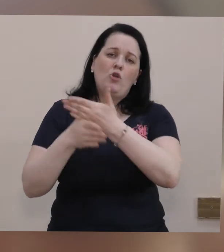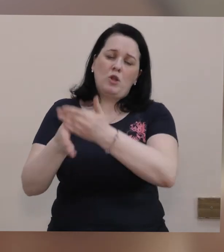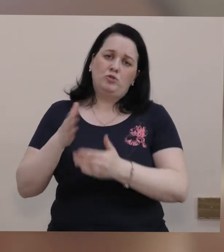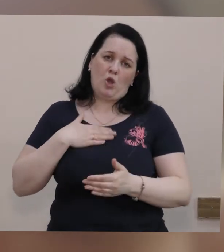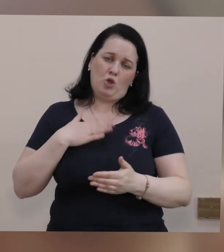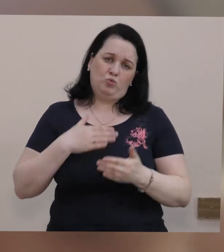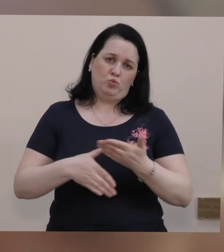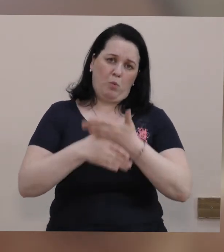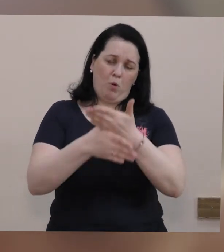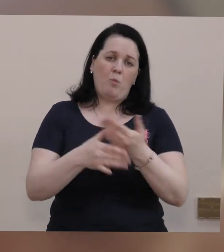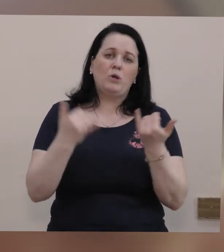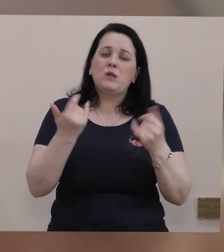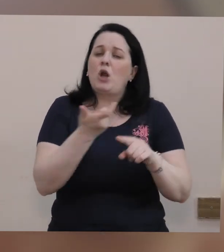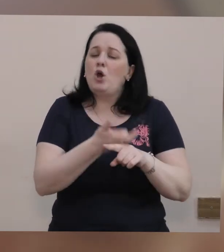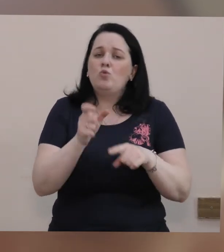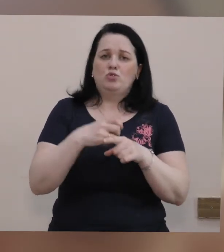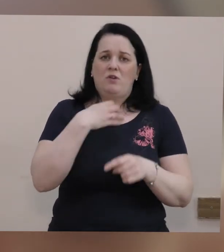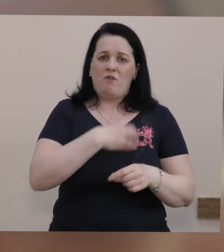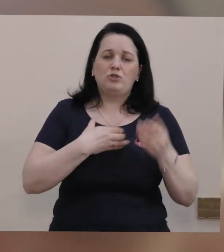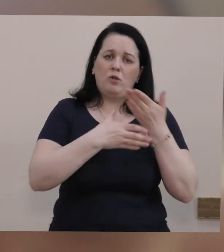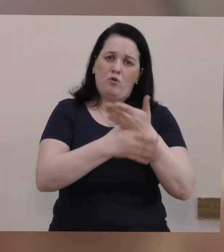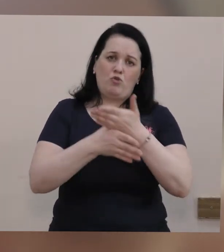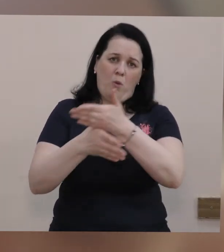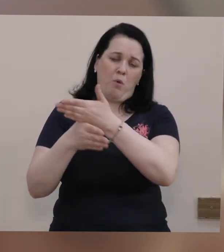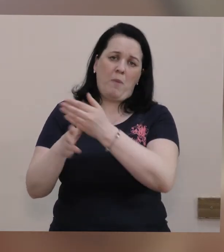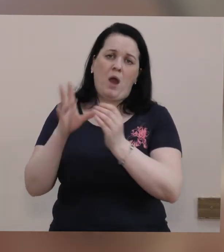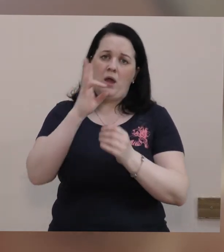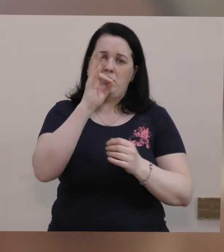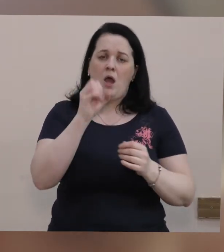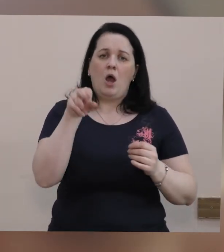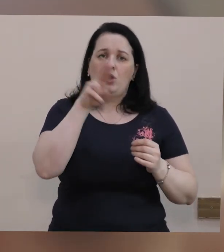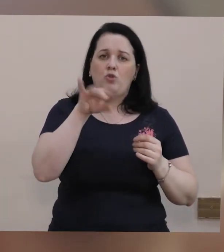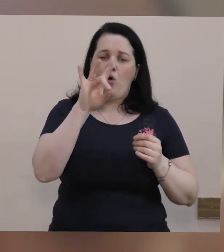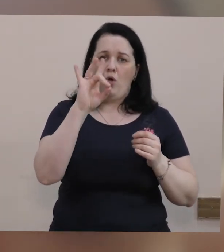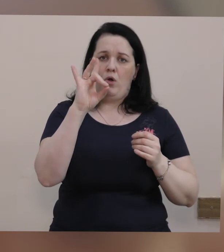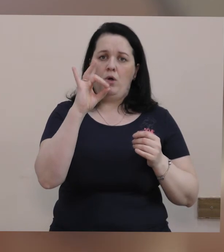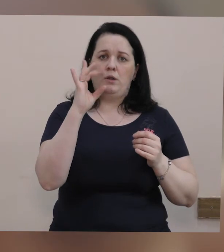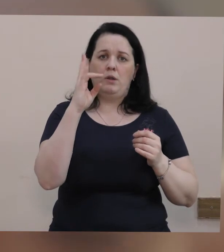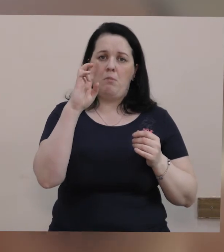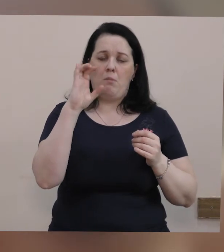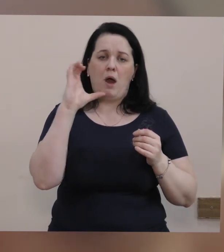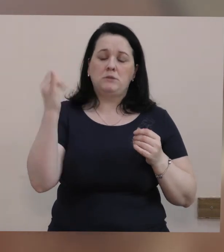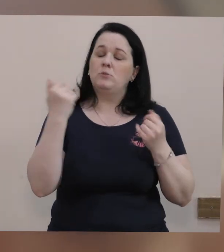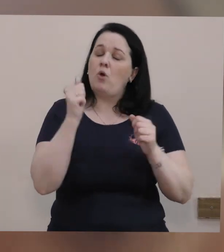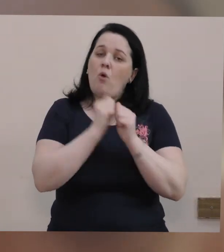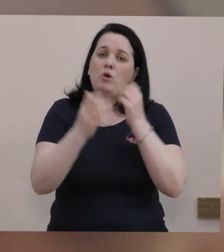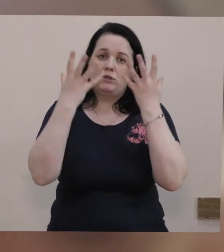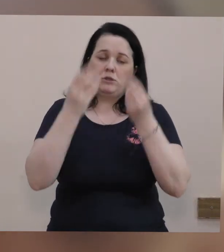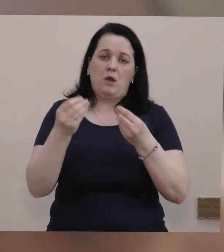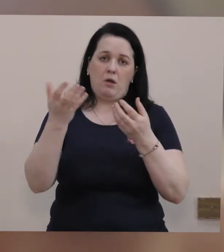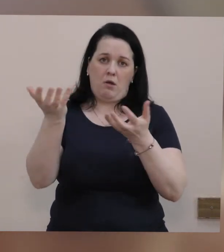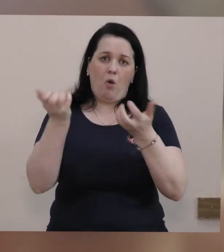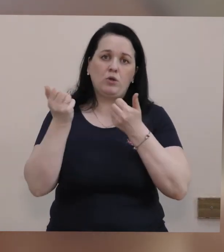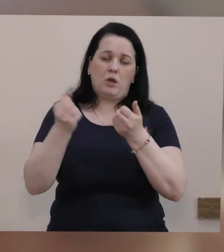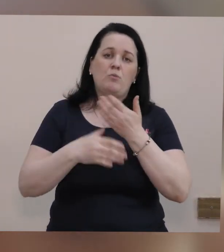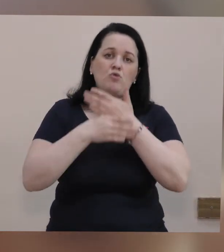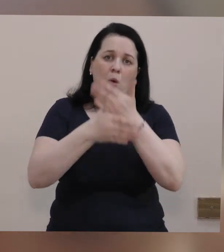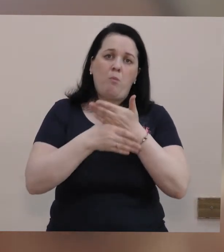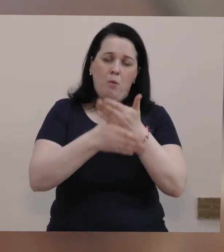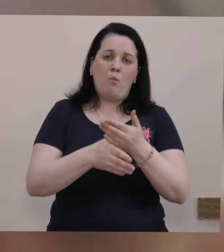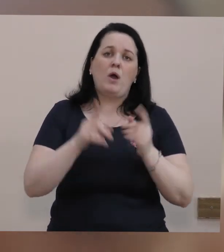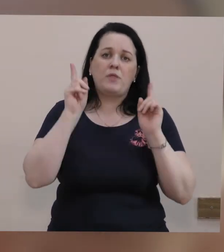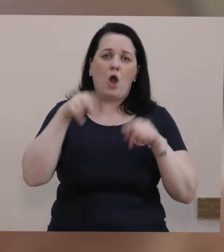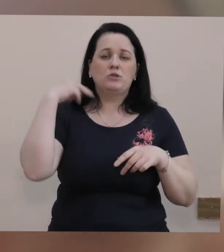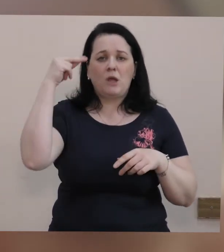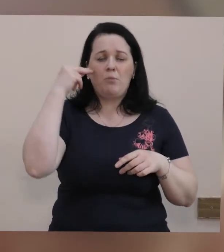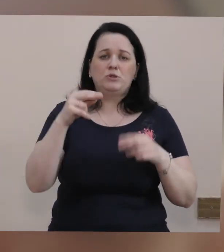нашу допомогу. Зараз дуже важливо допомагати саме на Донбас. Ми кожного дня отримуємо допомогу, відправляємо на Донбас,